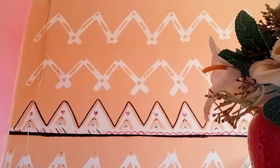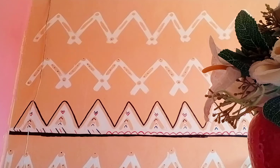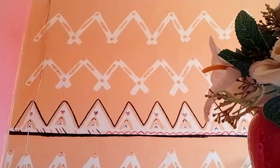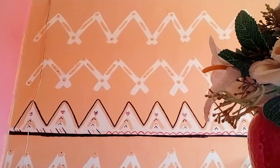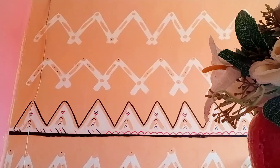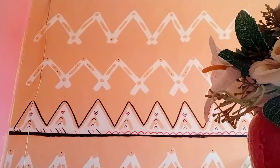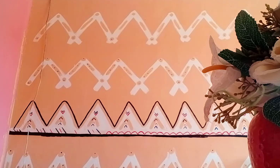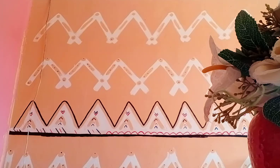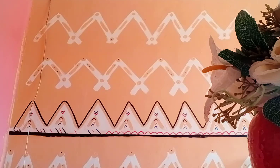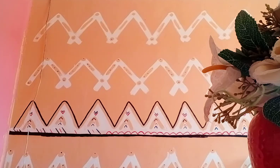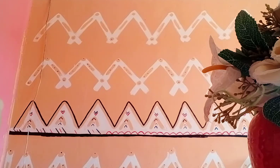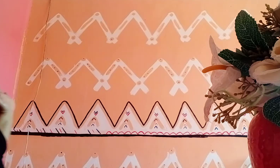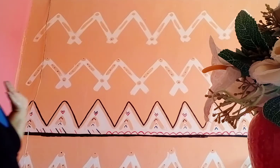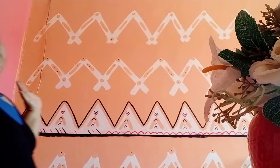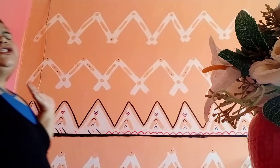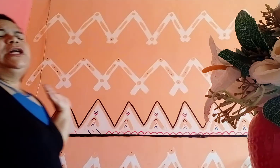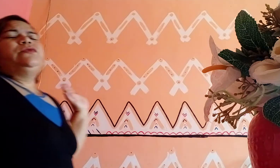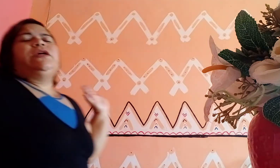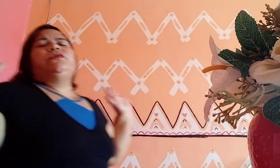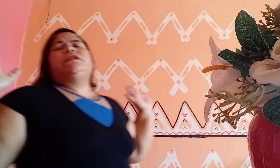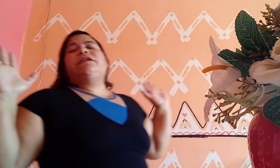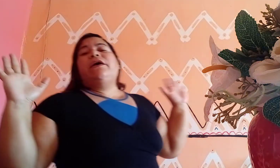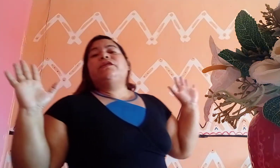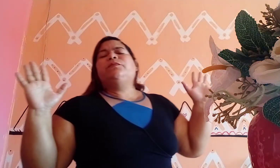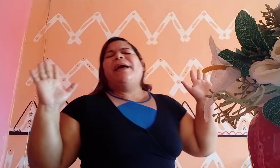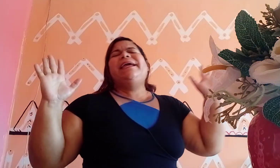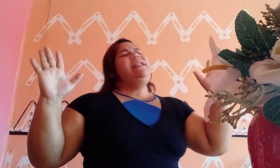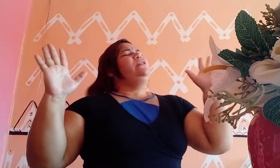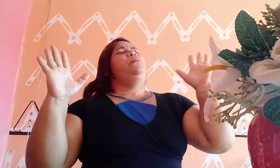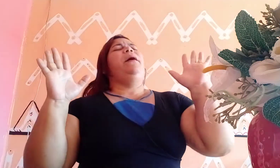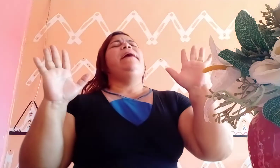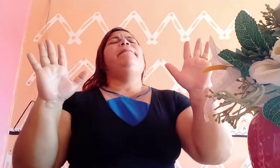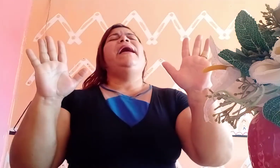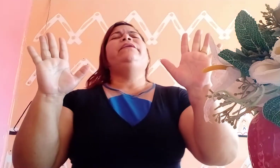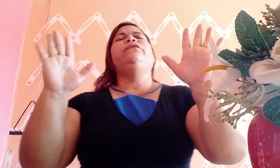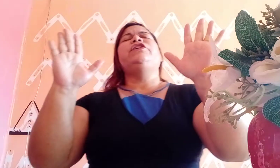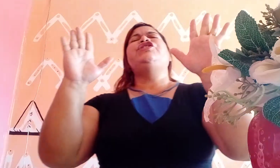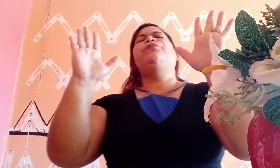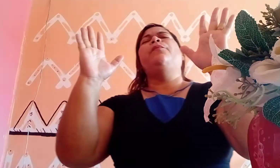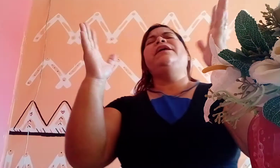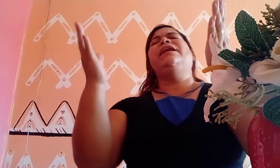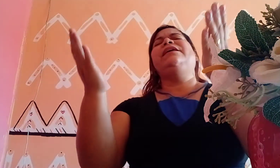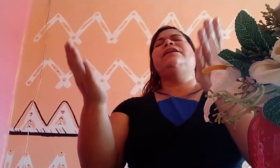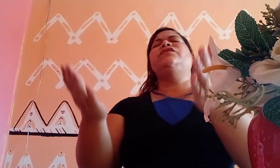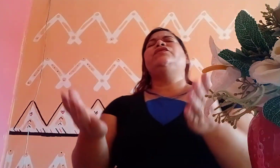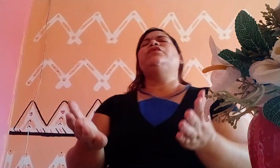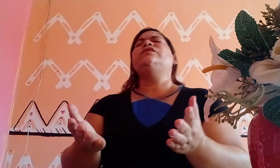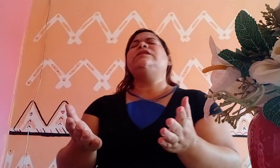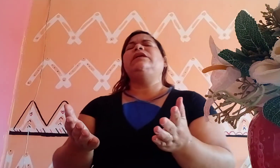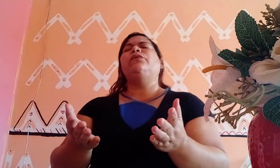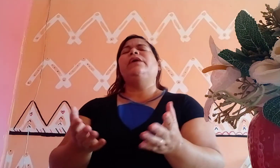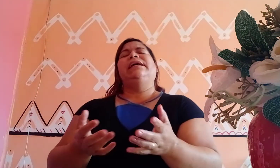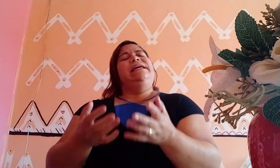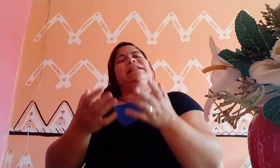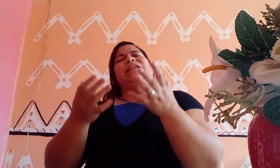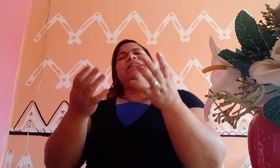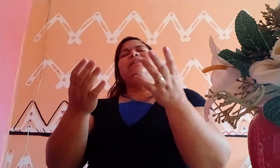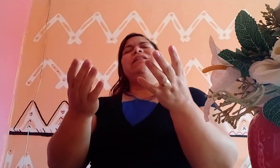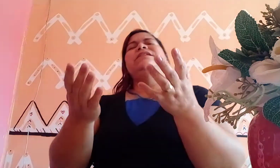Senhor meu Deus, meu Pai que está nos altos céus, Pai querido, Pai amado, neste momento aqui estou, Senhor, trazendo